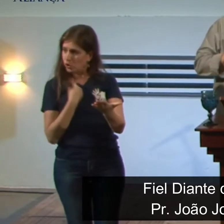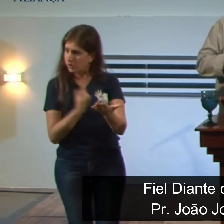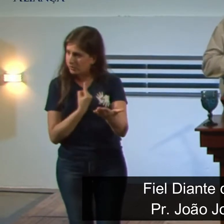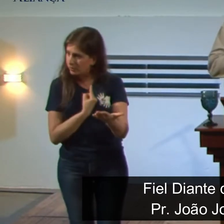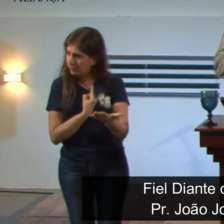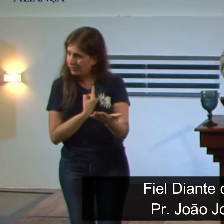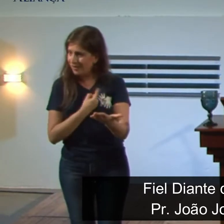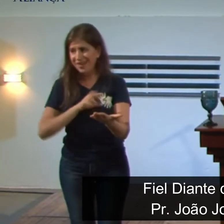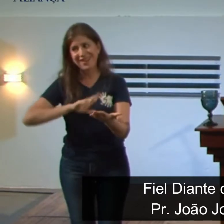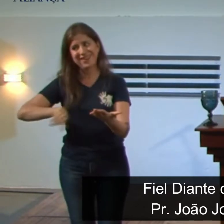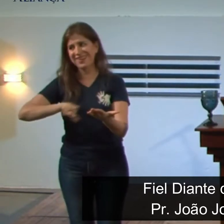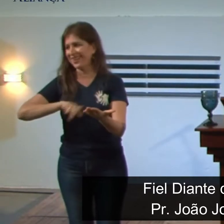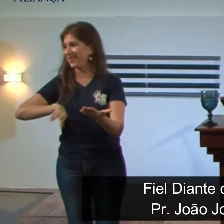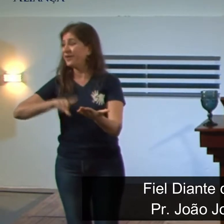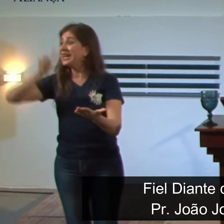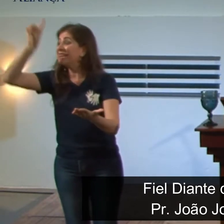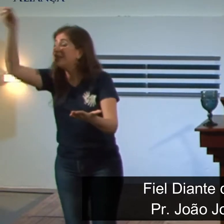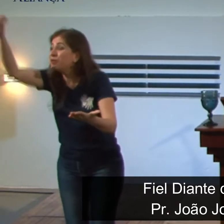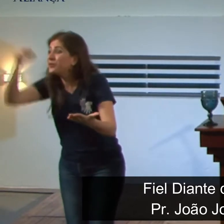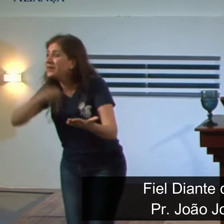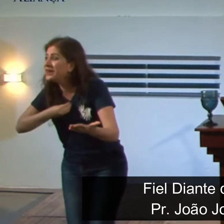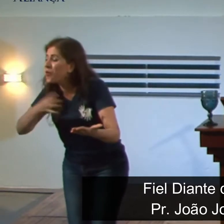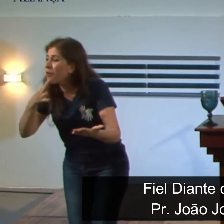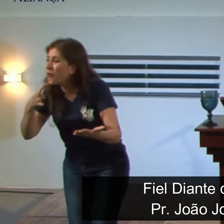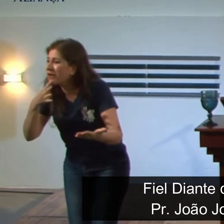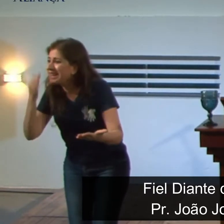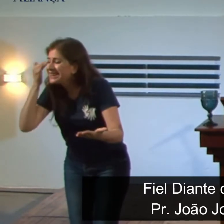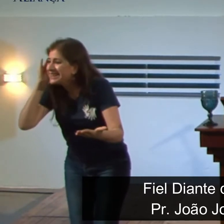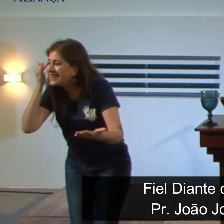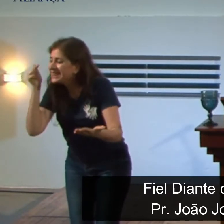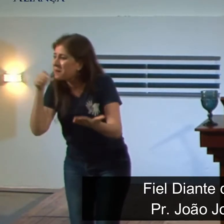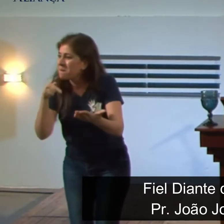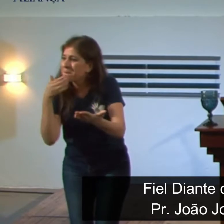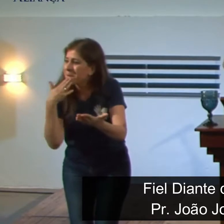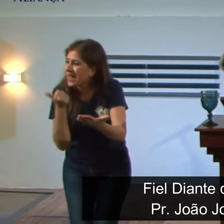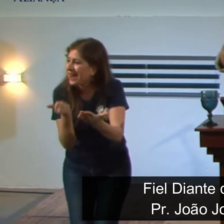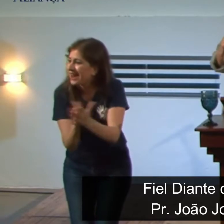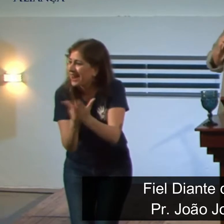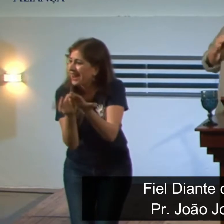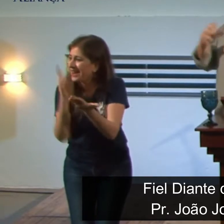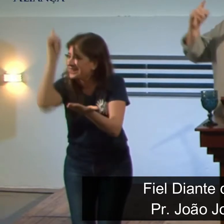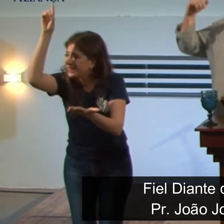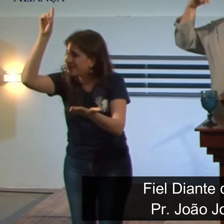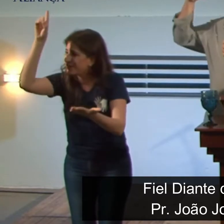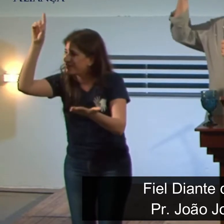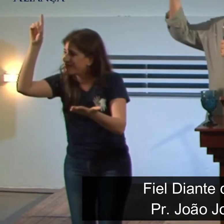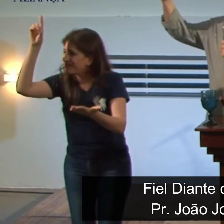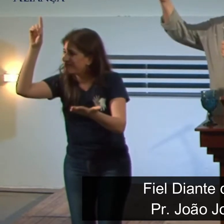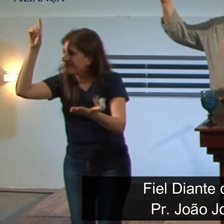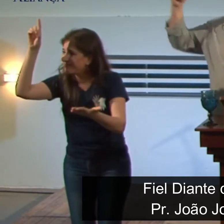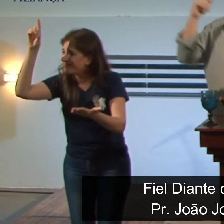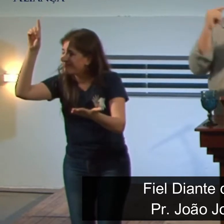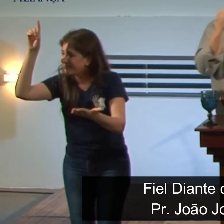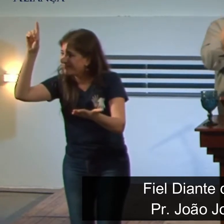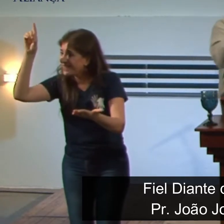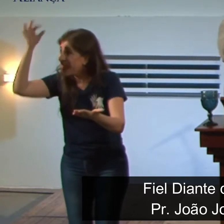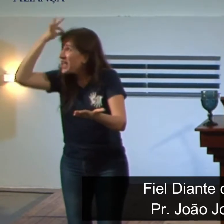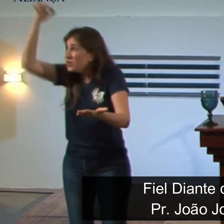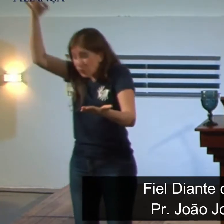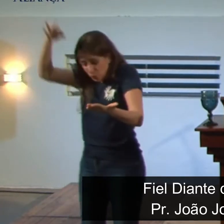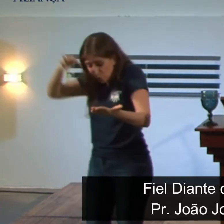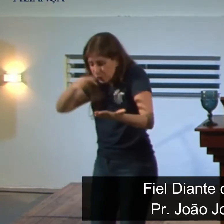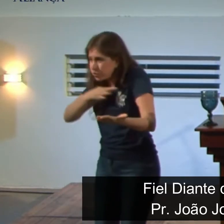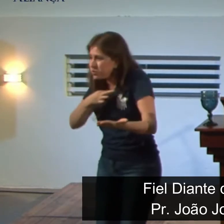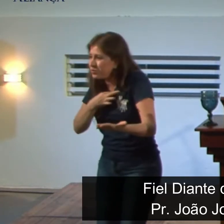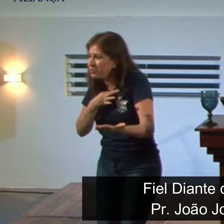Foi Deus que trouxe esse conhecimento ao seu coração. E esse conhecimento do Espírito nos dá capacidade de